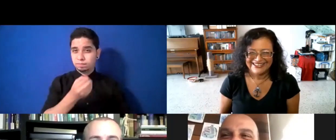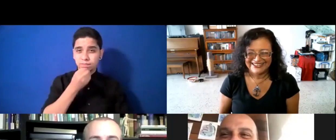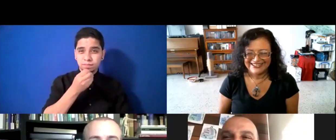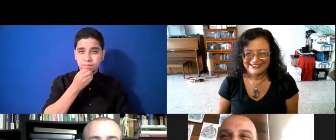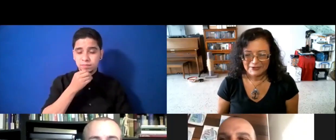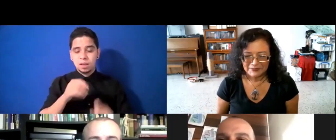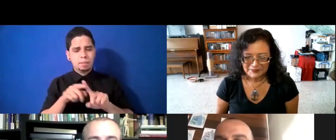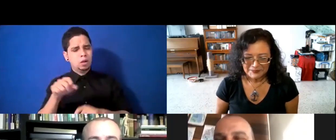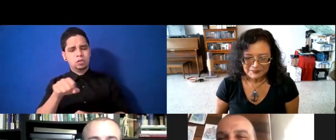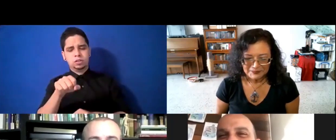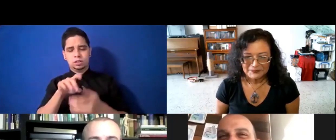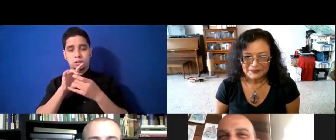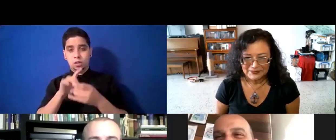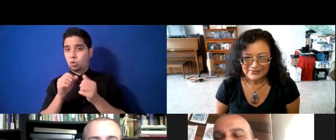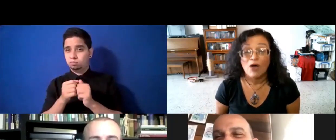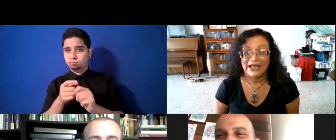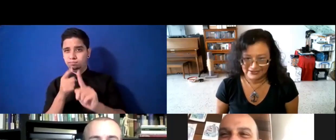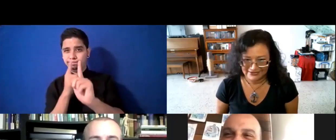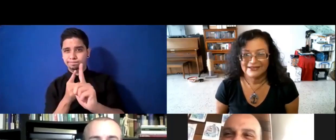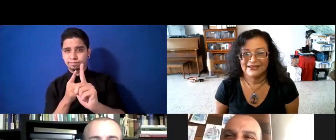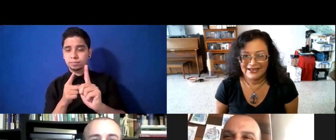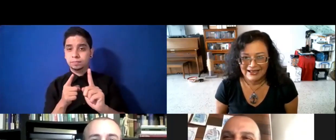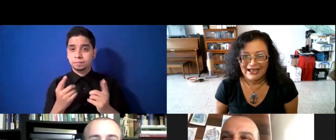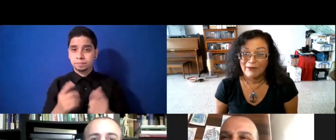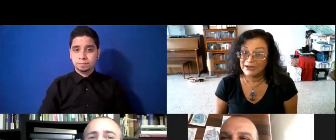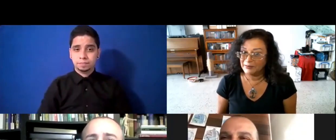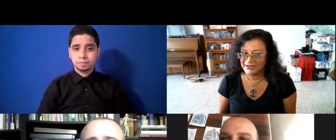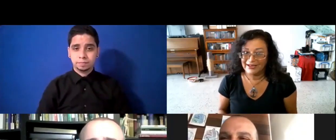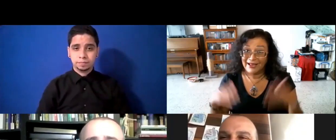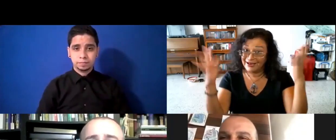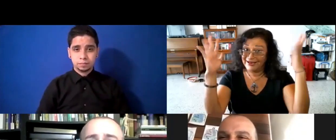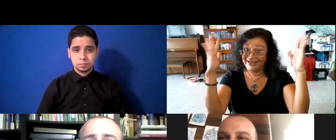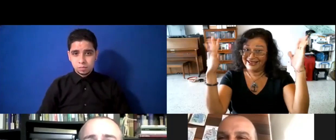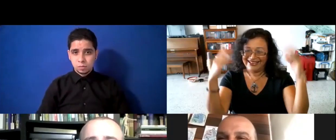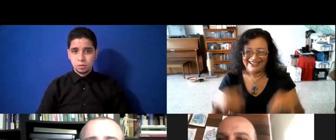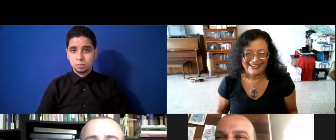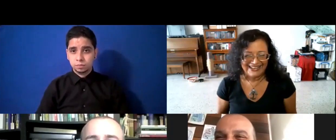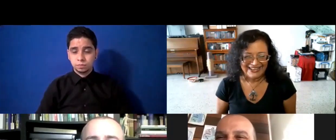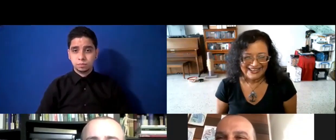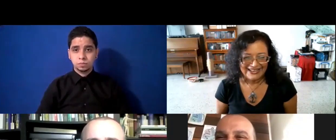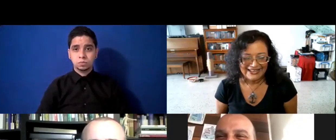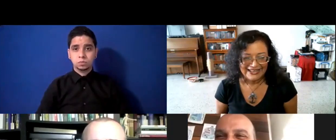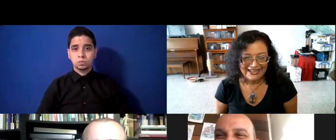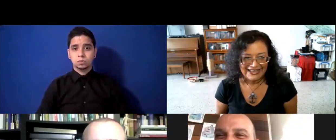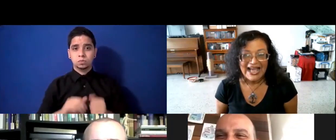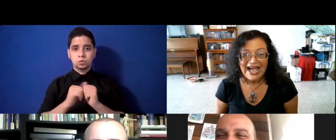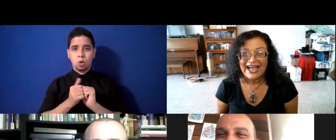lo que era, pues, sí. ¿Cómo te decís por Pisa? Ajá.